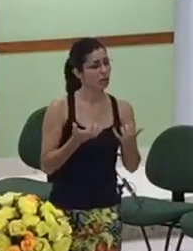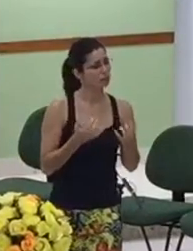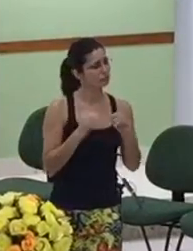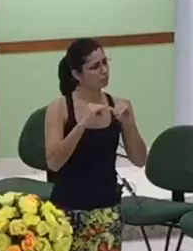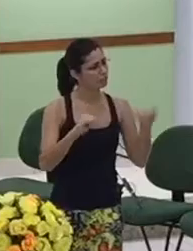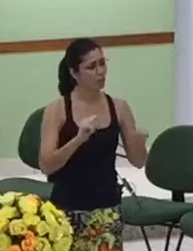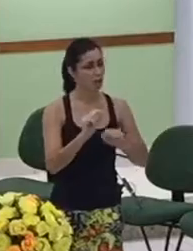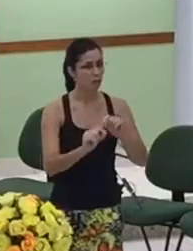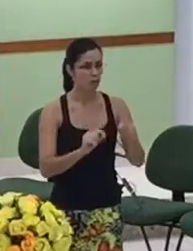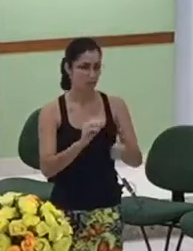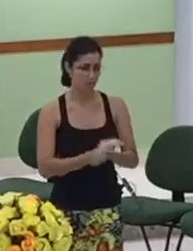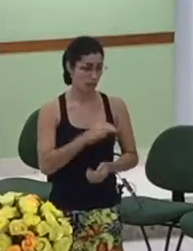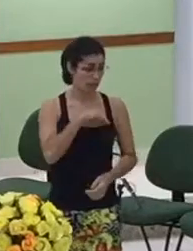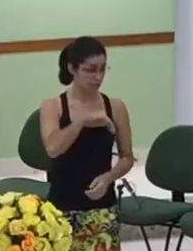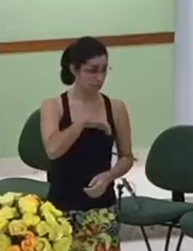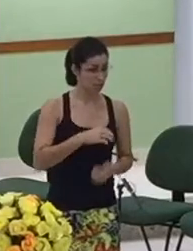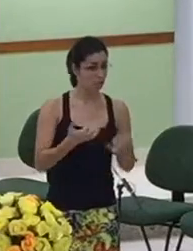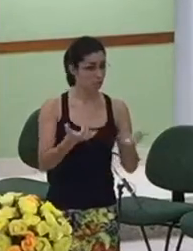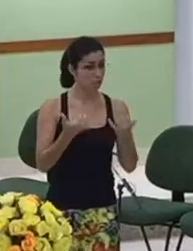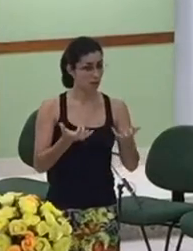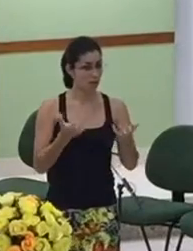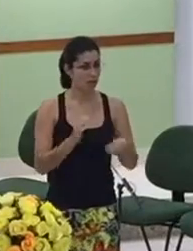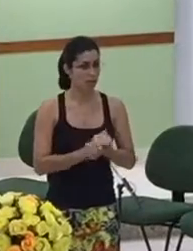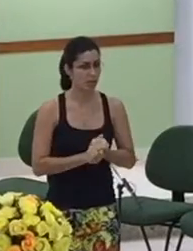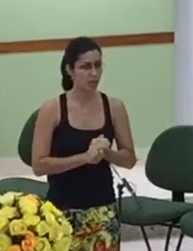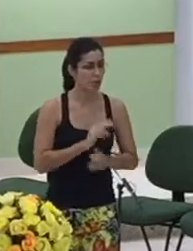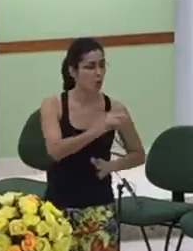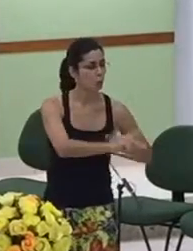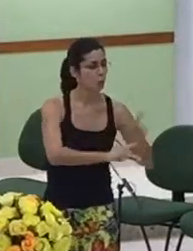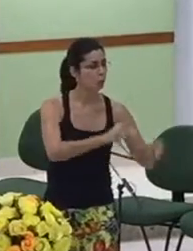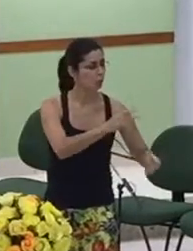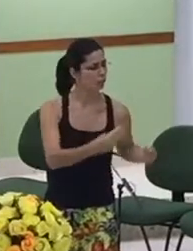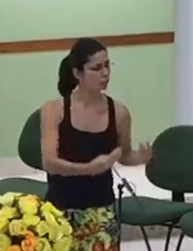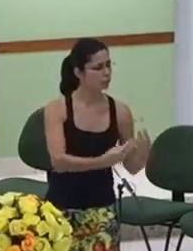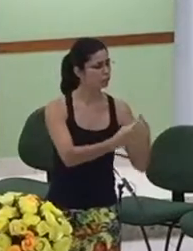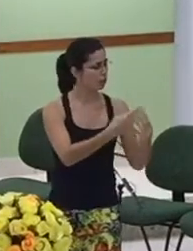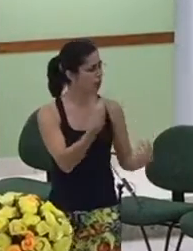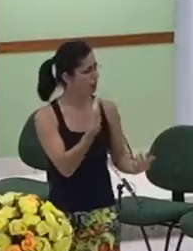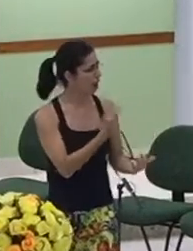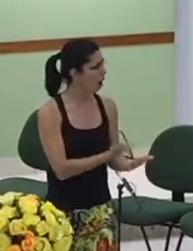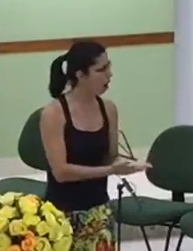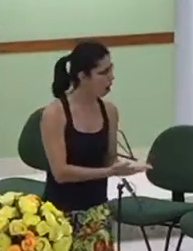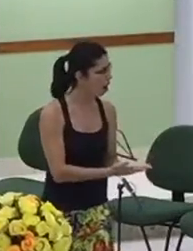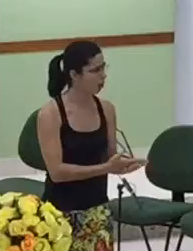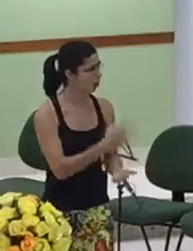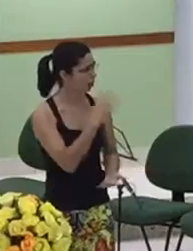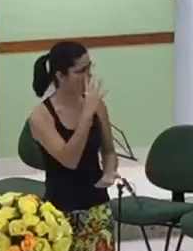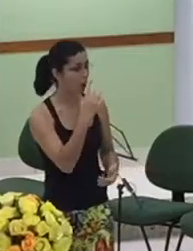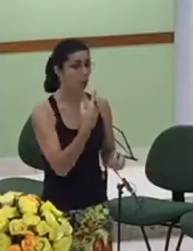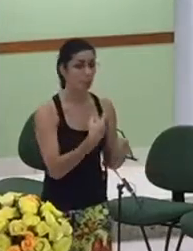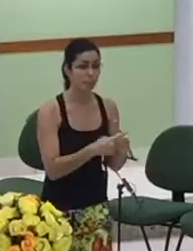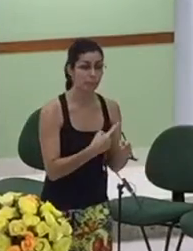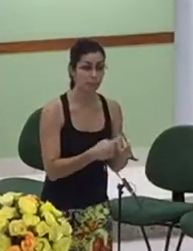comunidade judaica colocando cinco mulheres na genealogia por que nenhuma genealogia de judeu entram mulheres